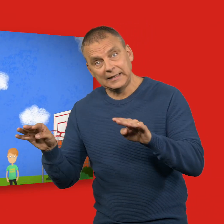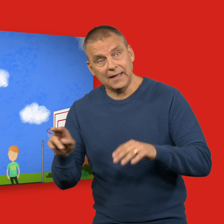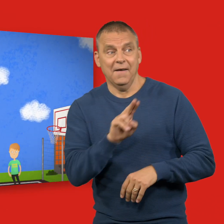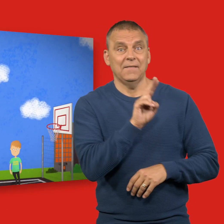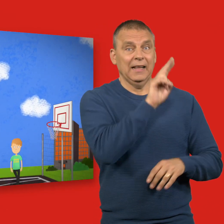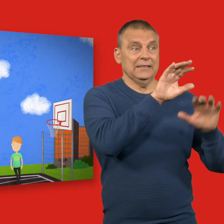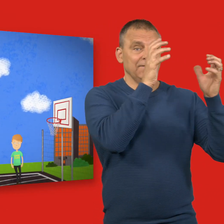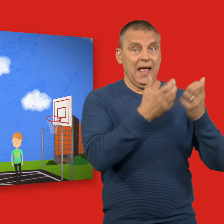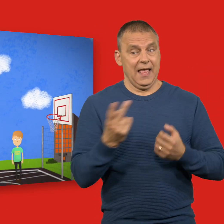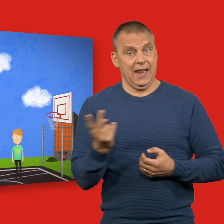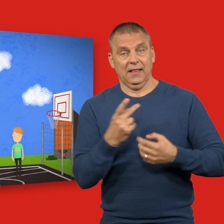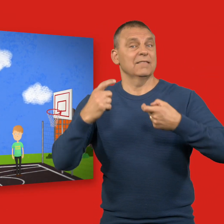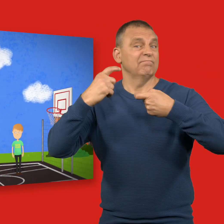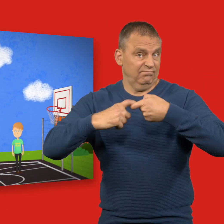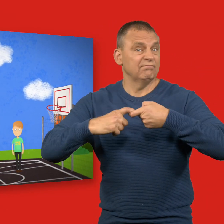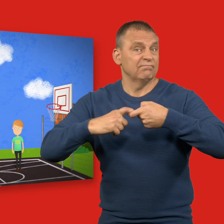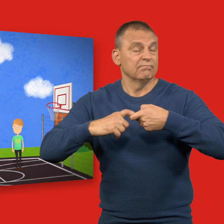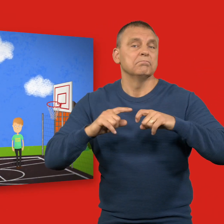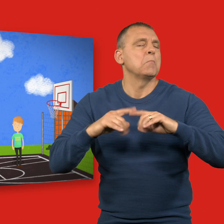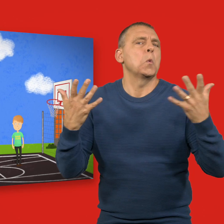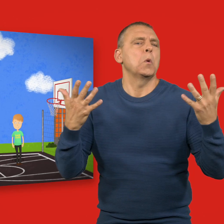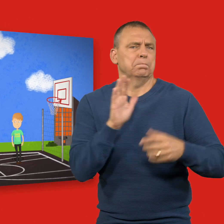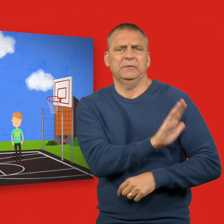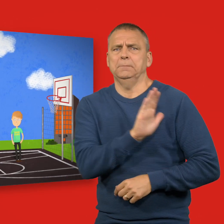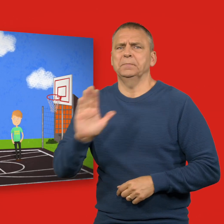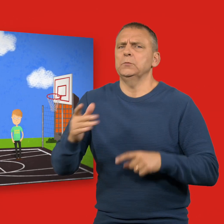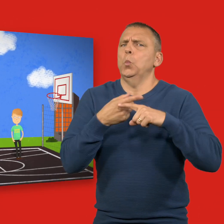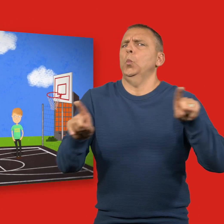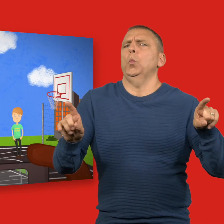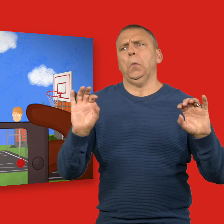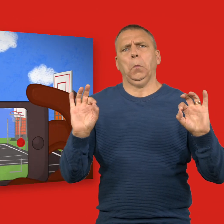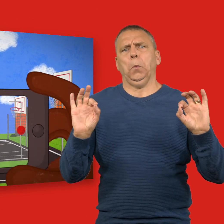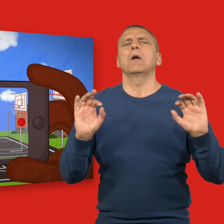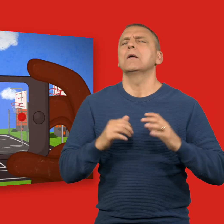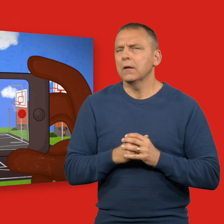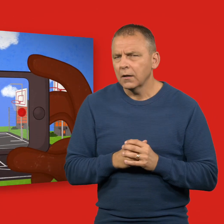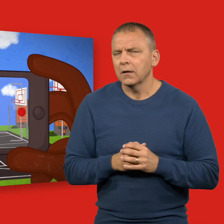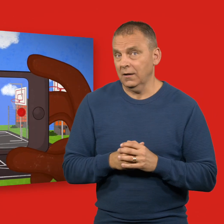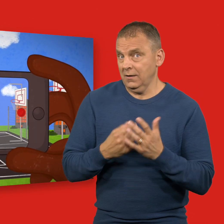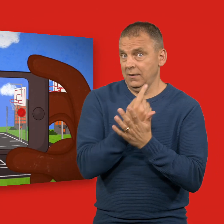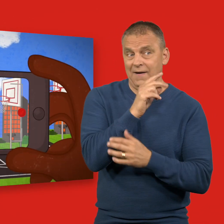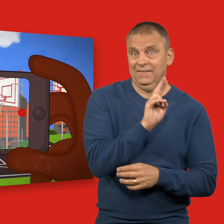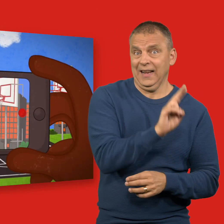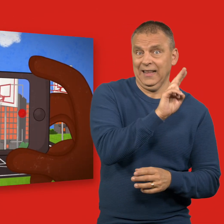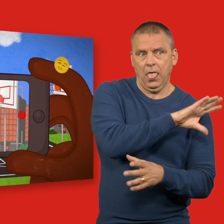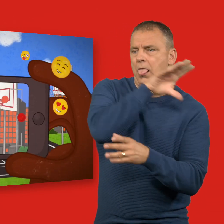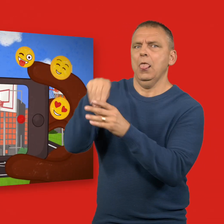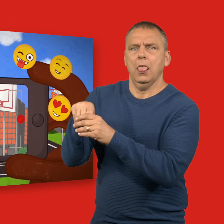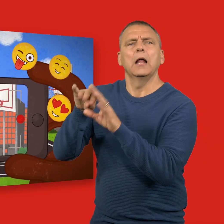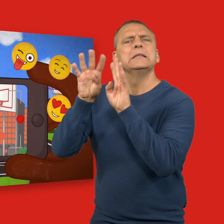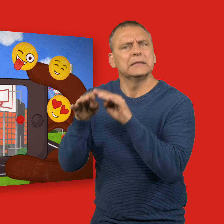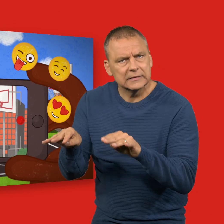Nätet och den verkliga världen hör ihop, även om man lever i dem på lite olika sätt. Det som händer i den verkliga